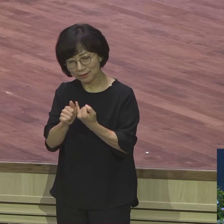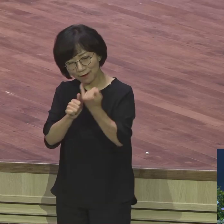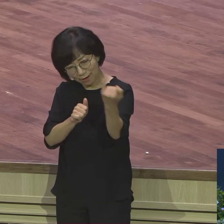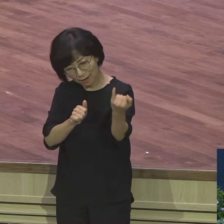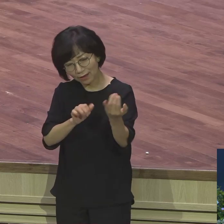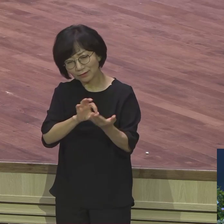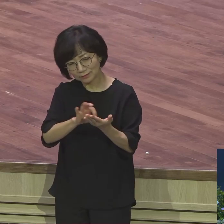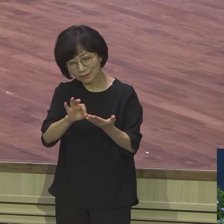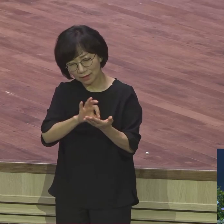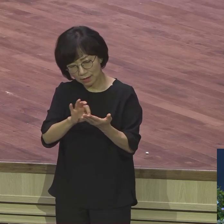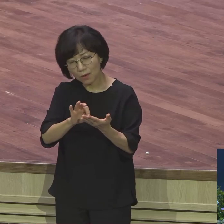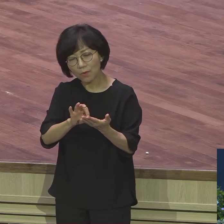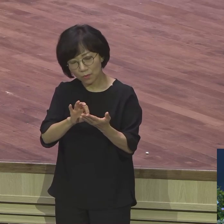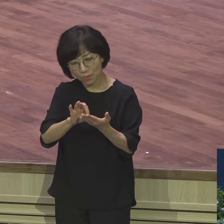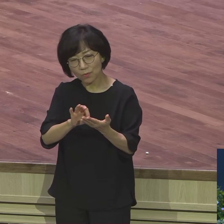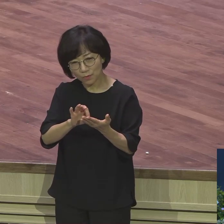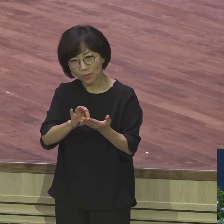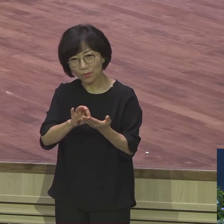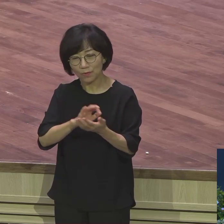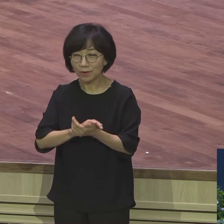저 분야에 사용하네